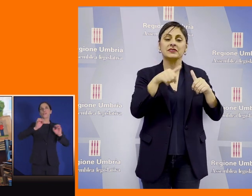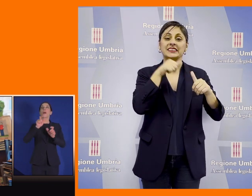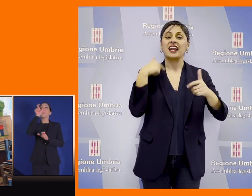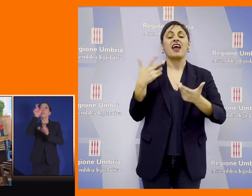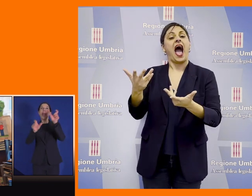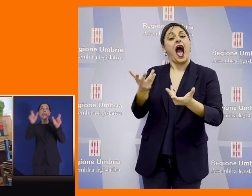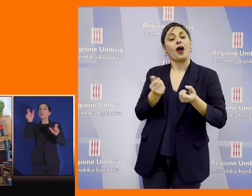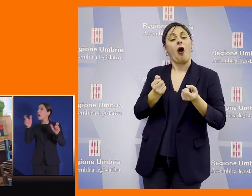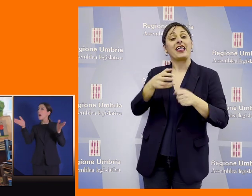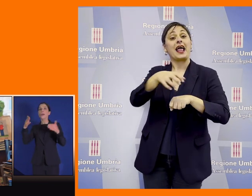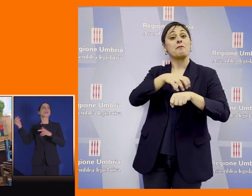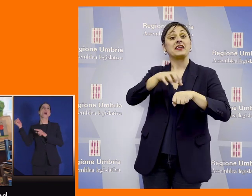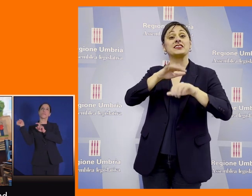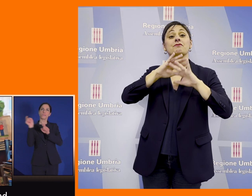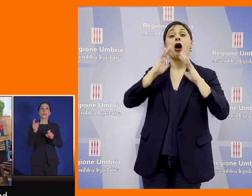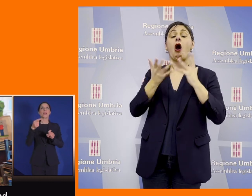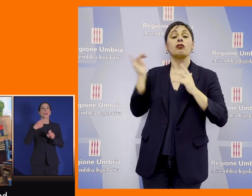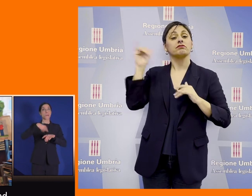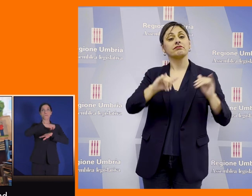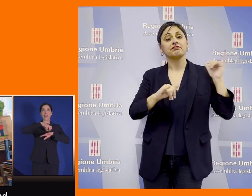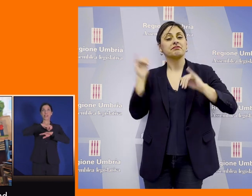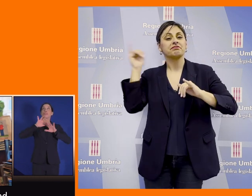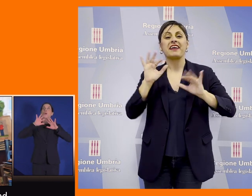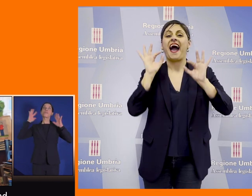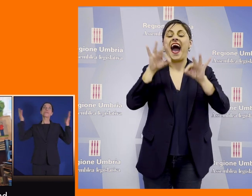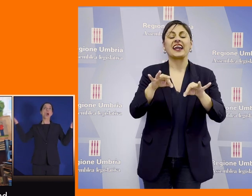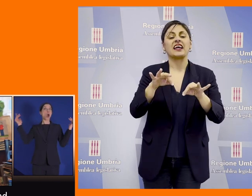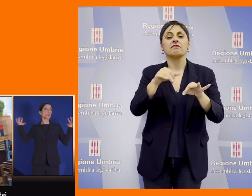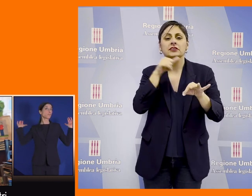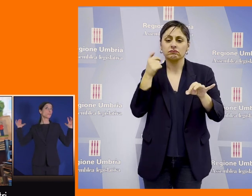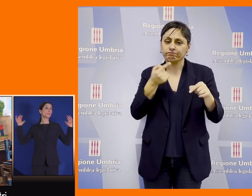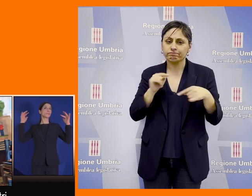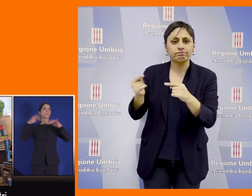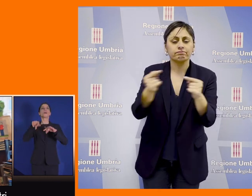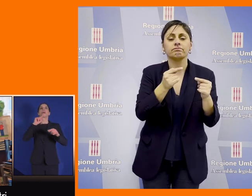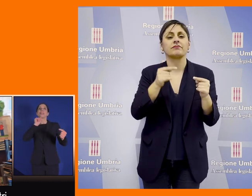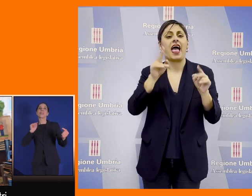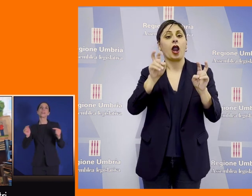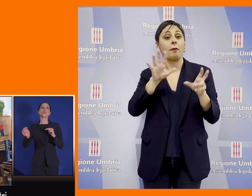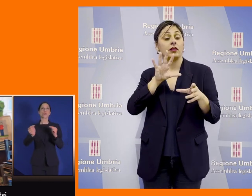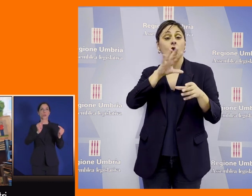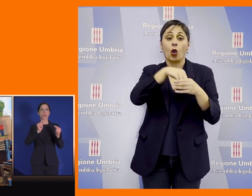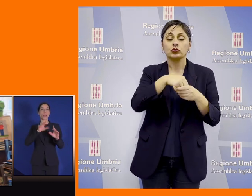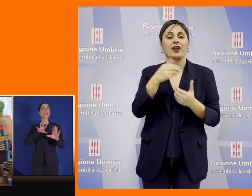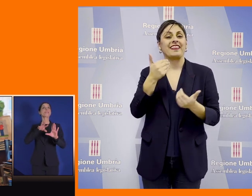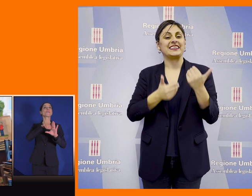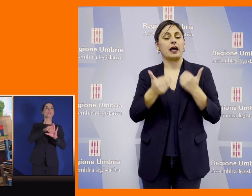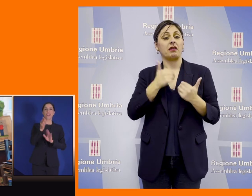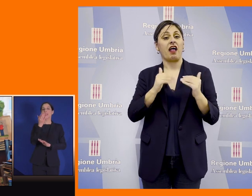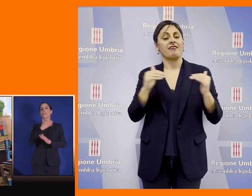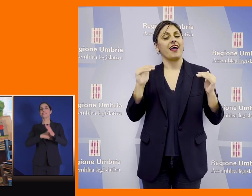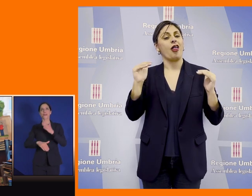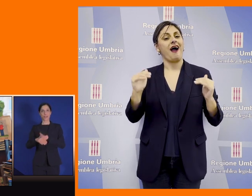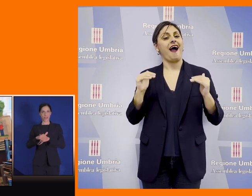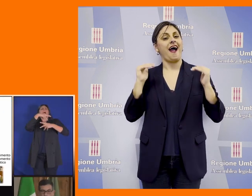per accogliere i ministri che da tutto il mondo arriveranno a discutere di inclusione e di disabilità